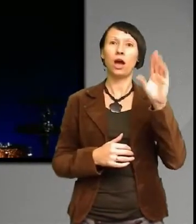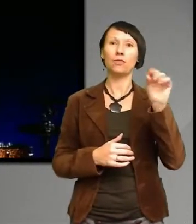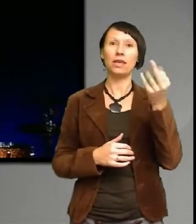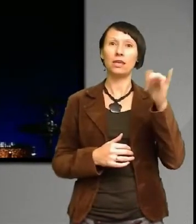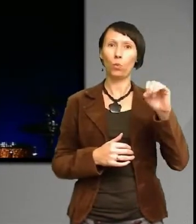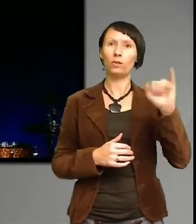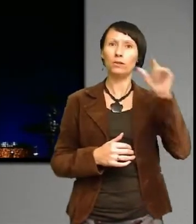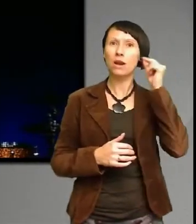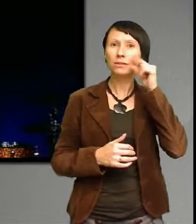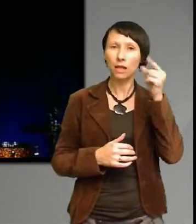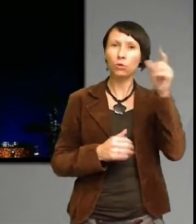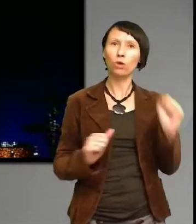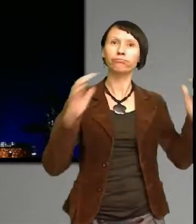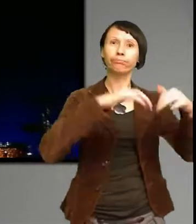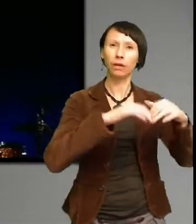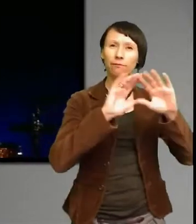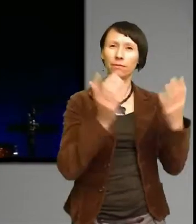världens första FN-konferens för hållbar utveckling